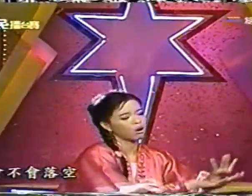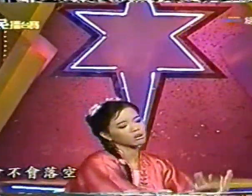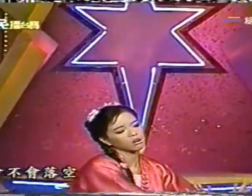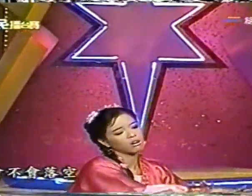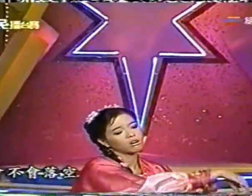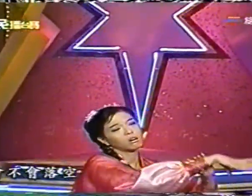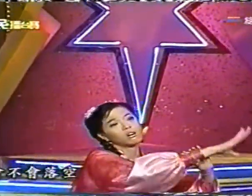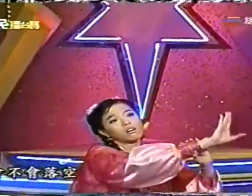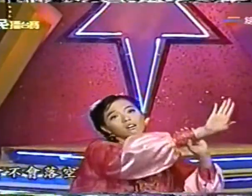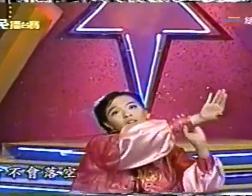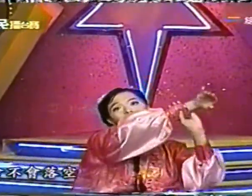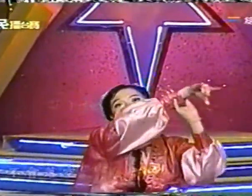—— Series Exc